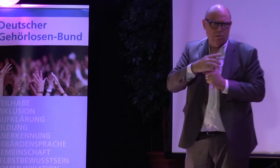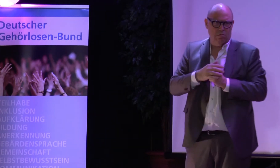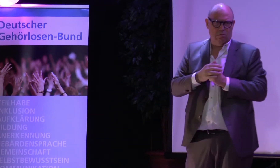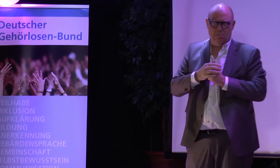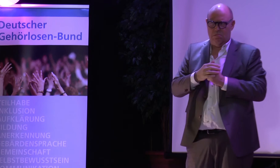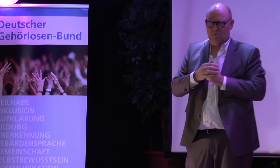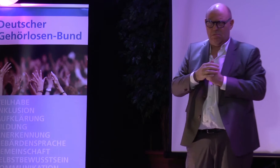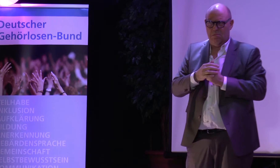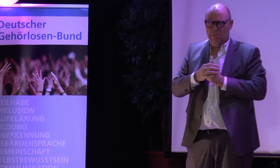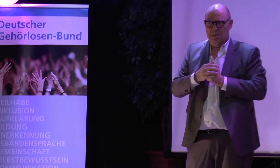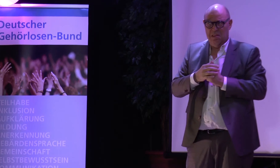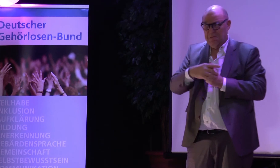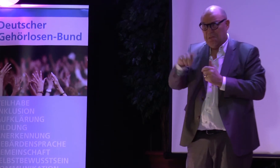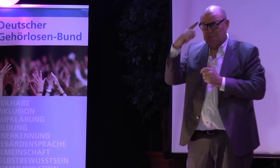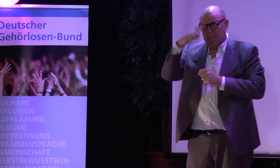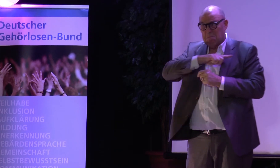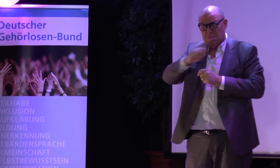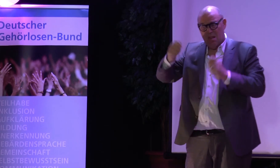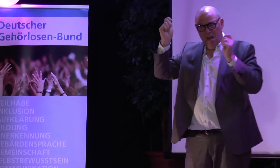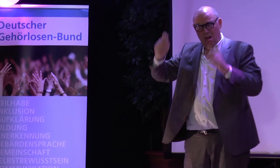Viel Bevormundung musste man erfahren.